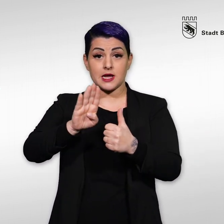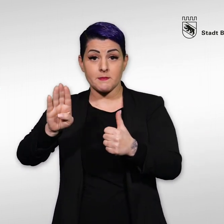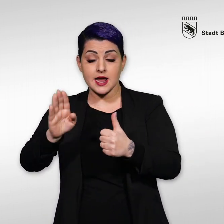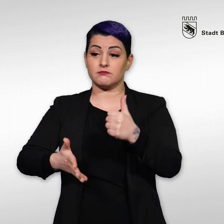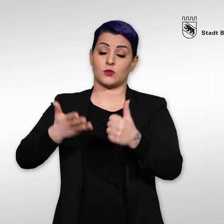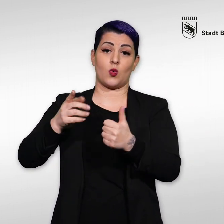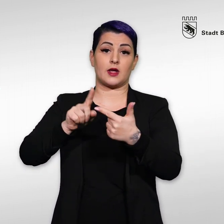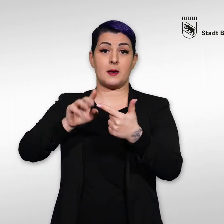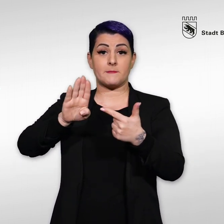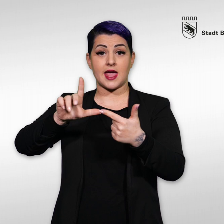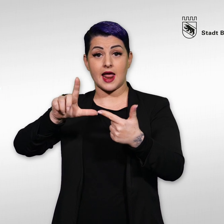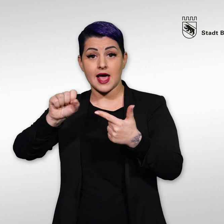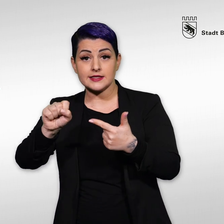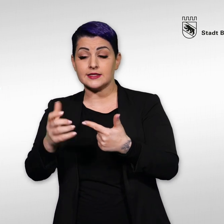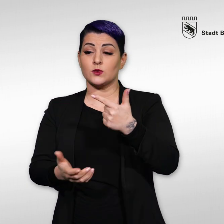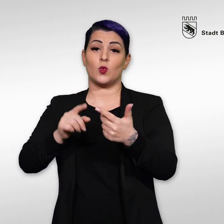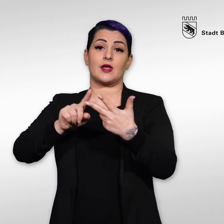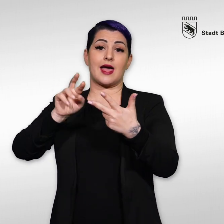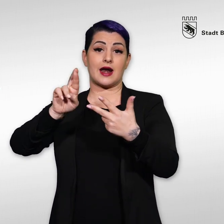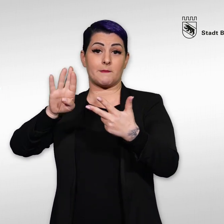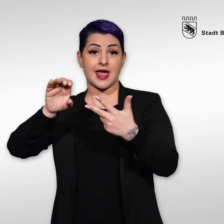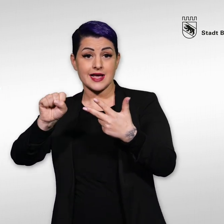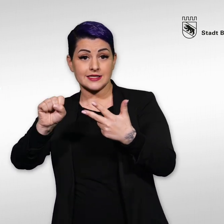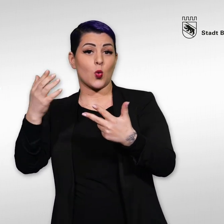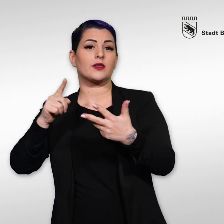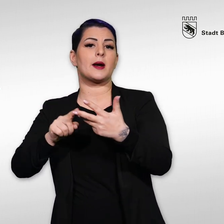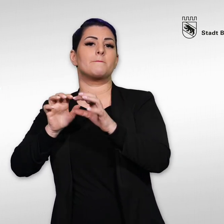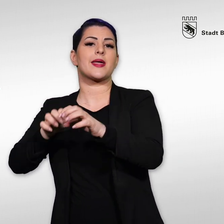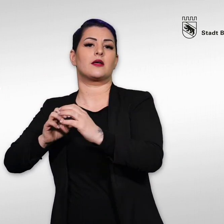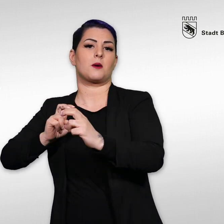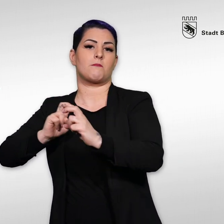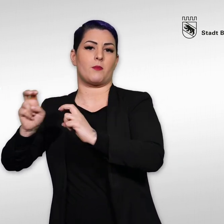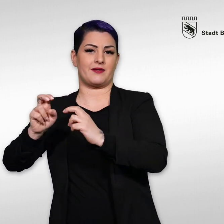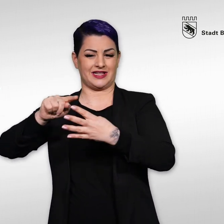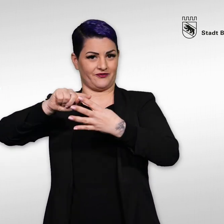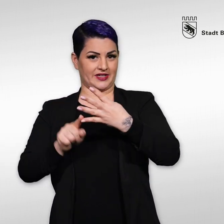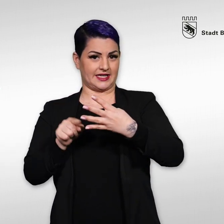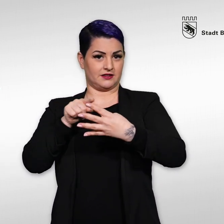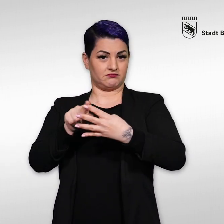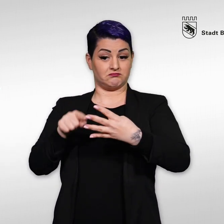verloren haben, wenden Sie sich an das Fundbüro der SBB respektive an das Fundbüro von Bernmobil.